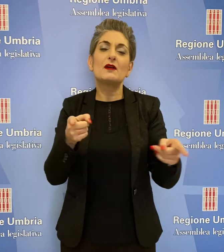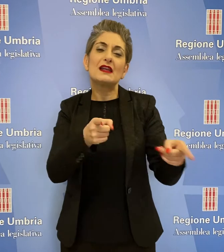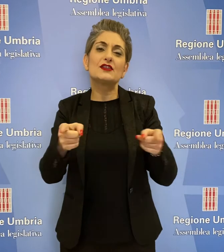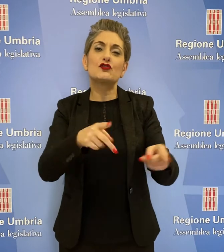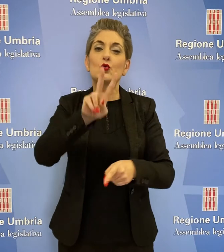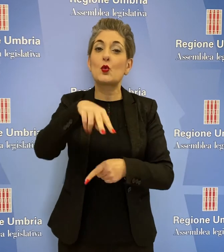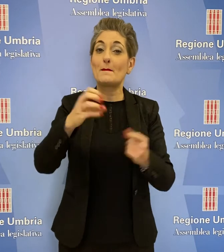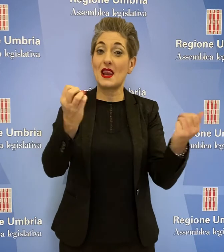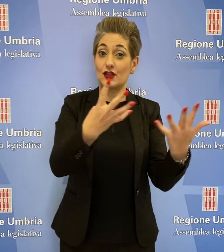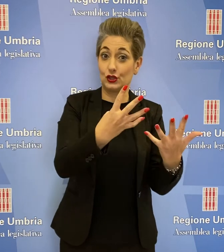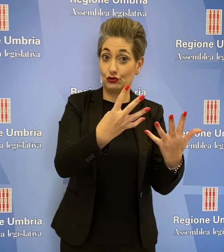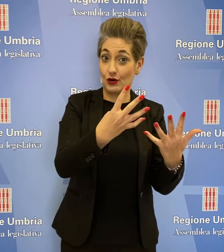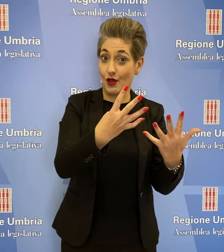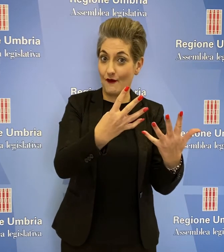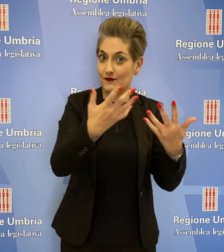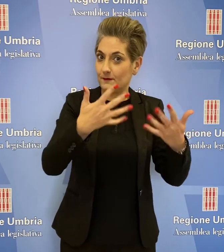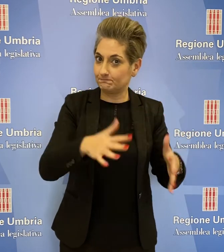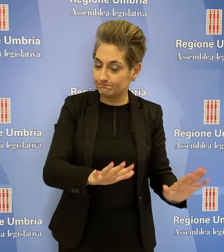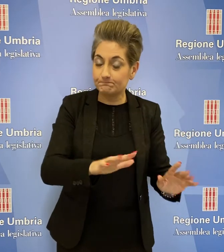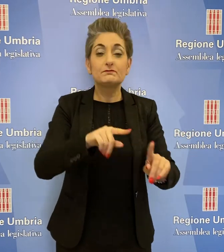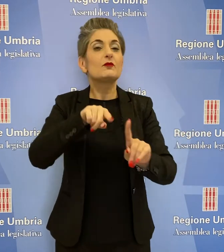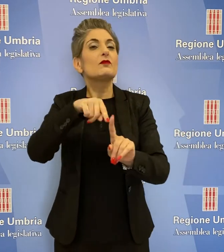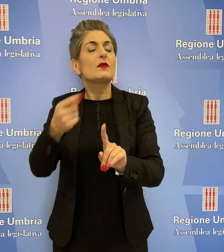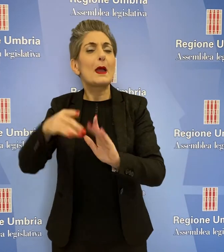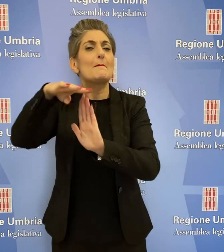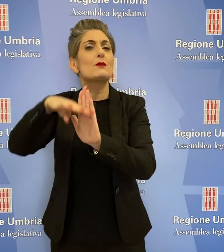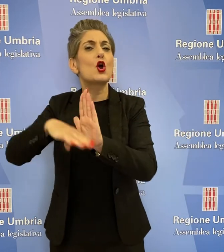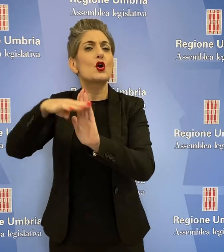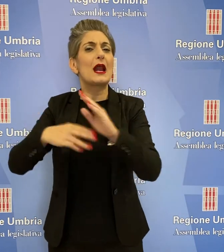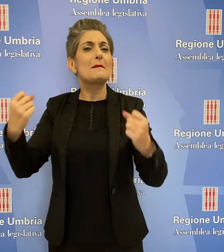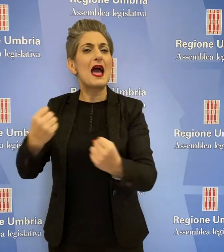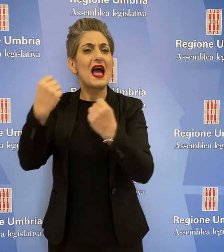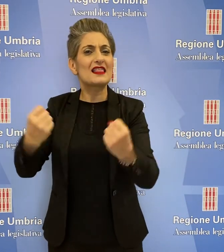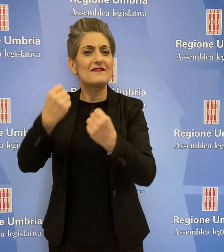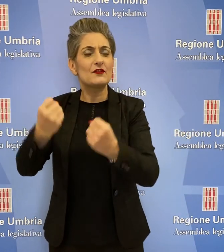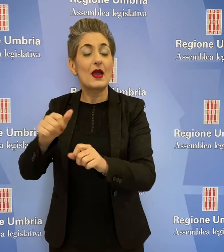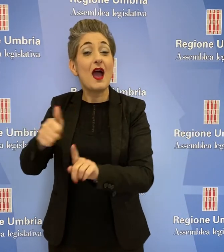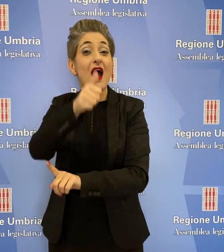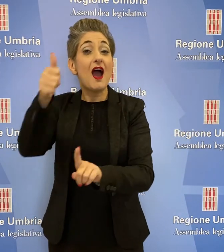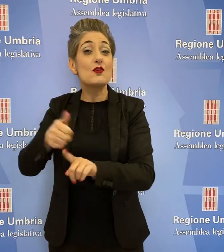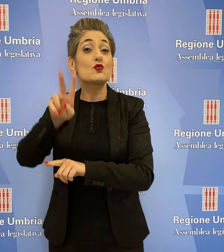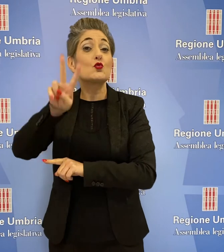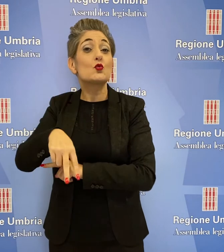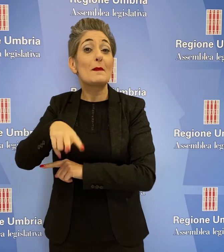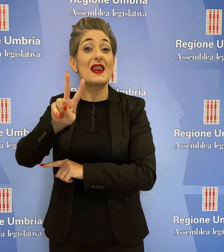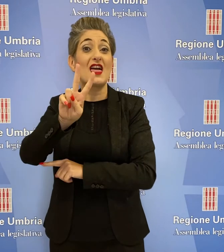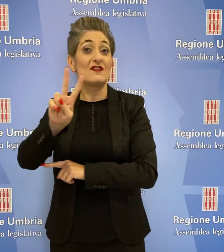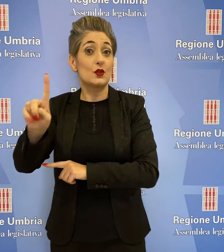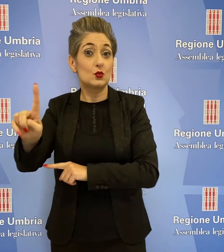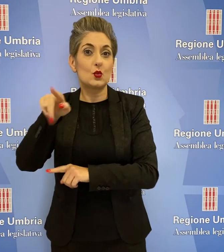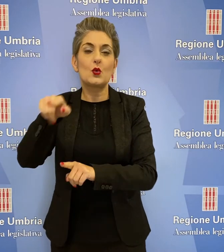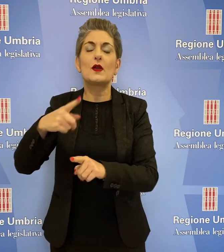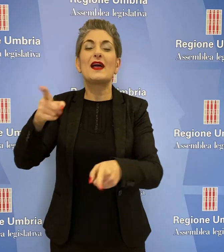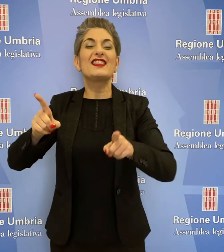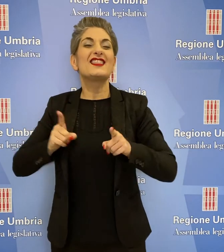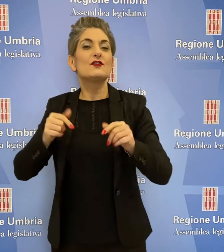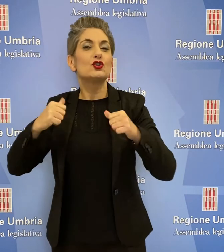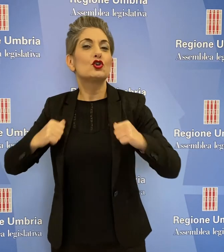'esercizio 2019 e il programma di attività per il 2021 del difensore